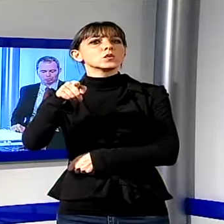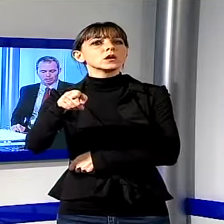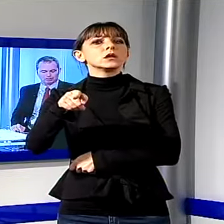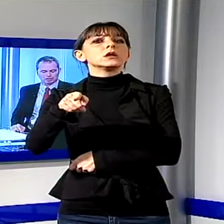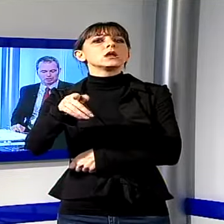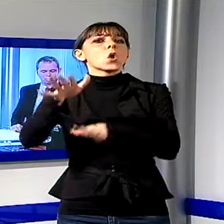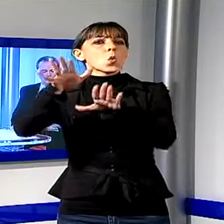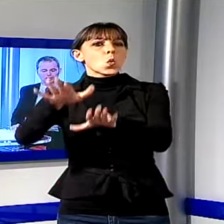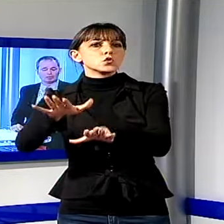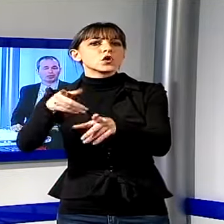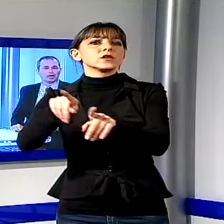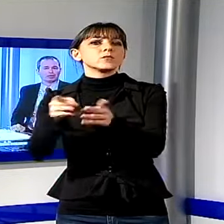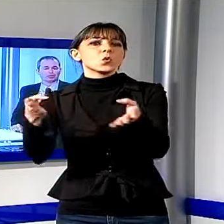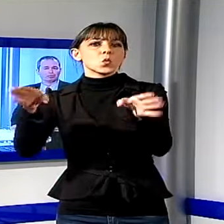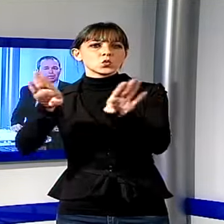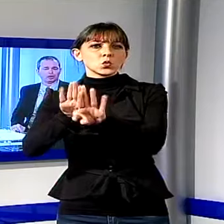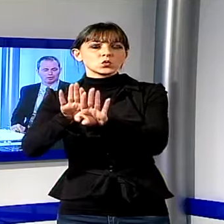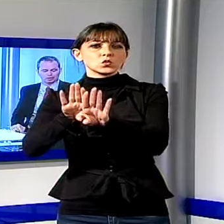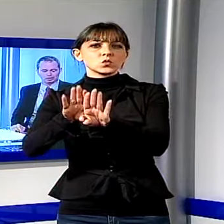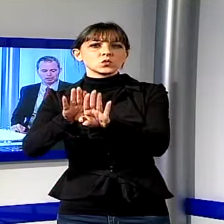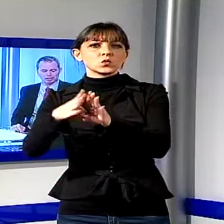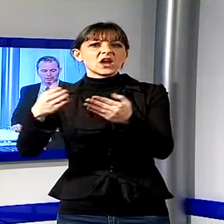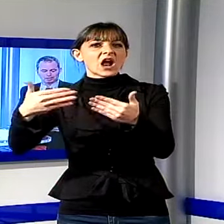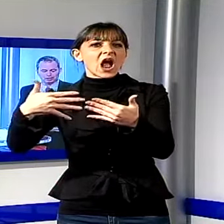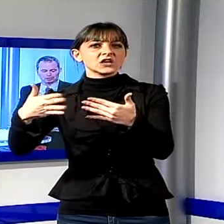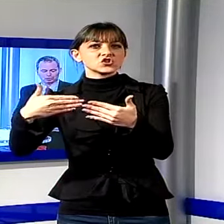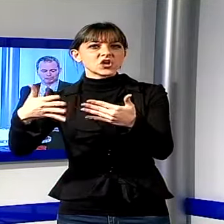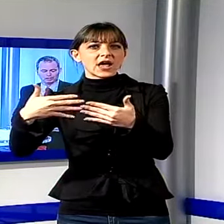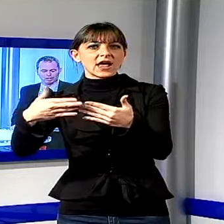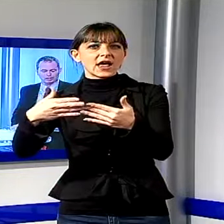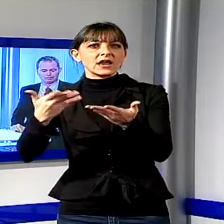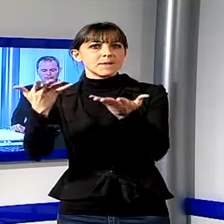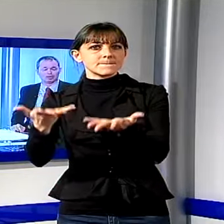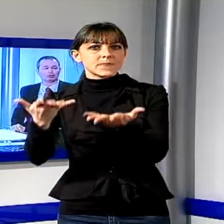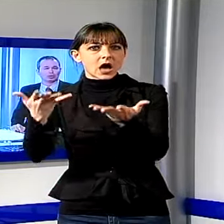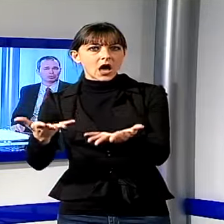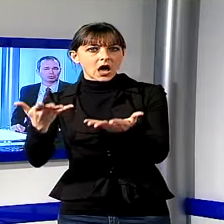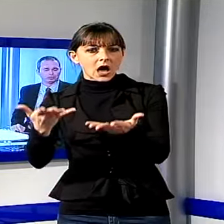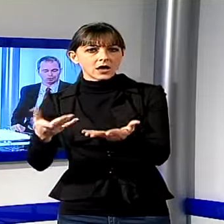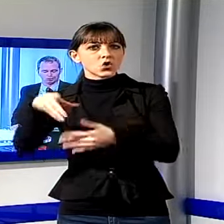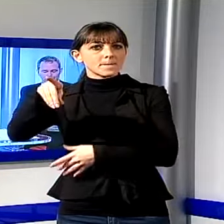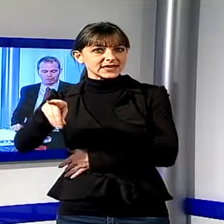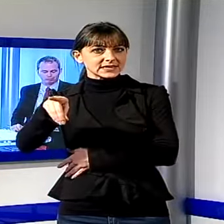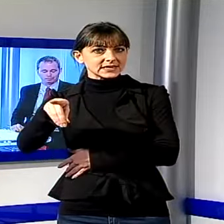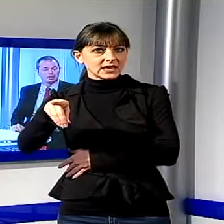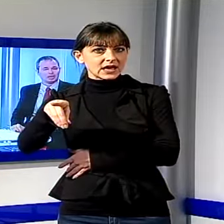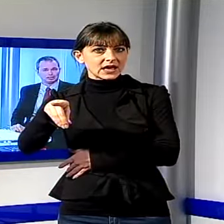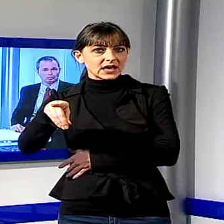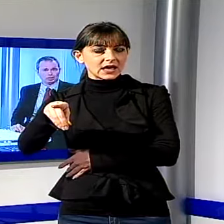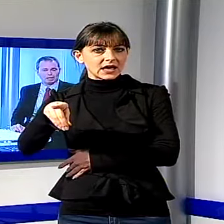tramite cancelli con orario dalle 9 alle 17 per il periodo invernale e dalle 8 alle 21 per quello estivo. S. Lunga ha